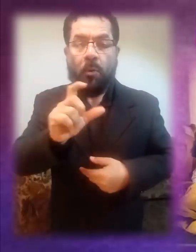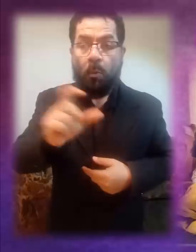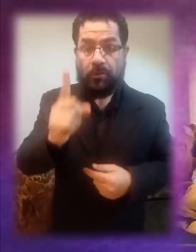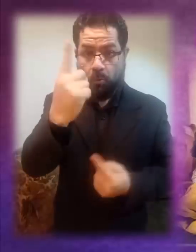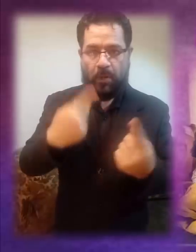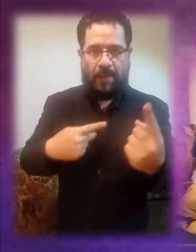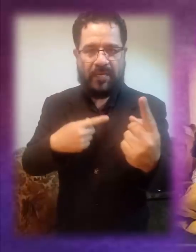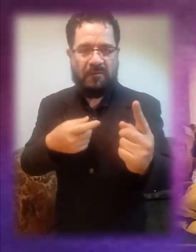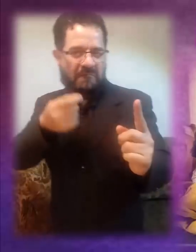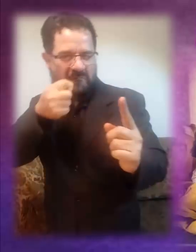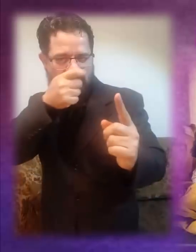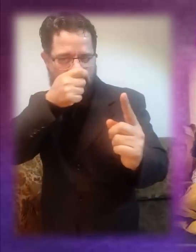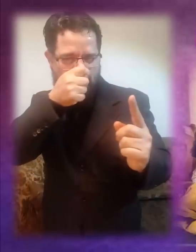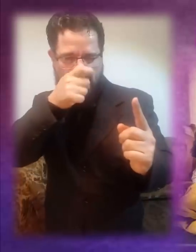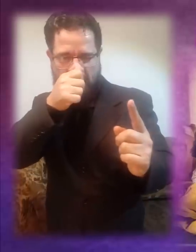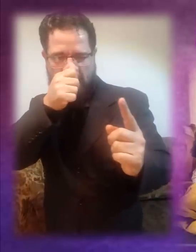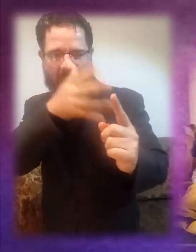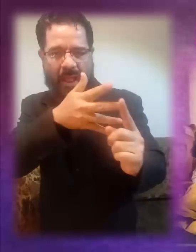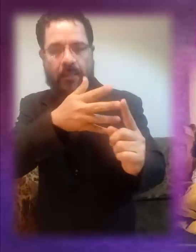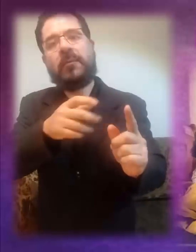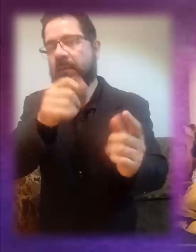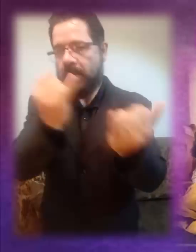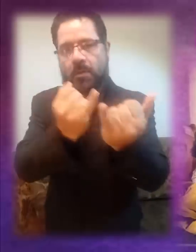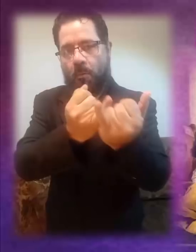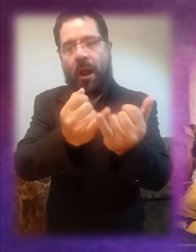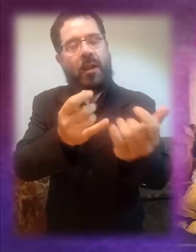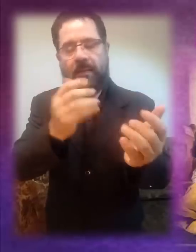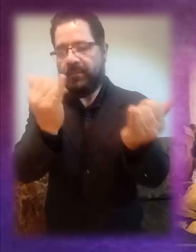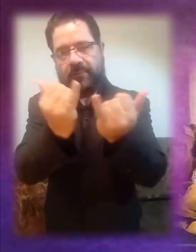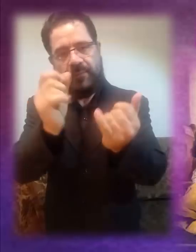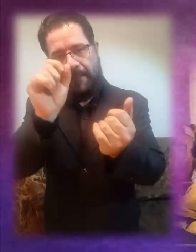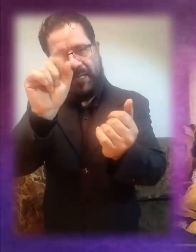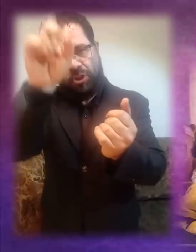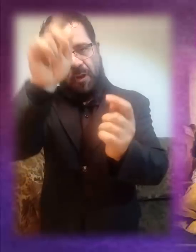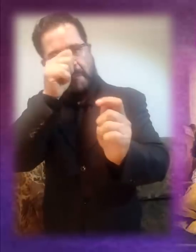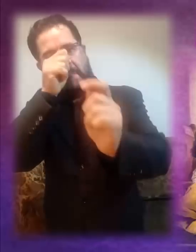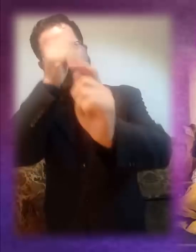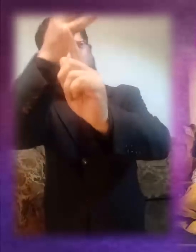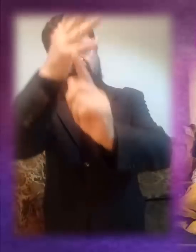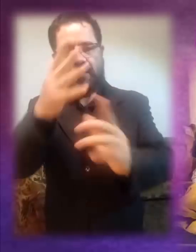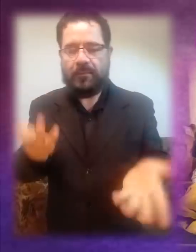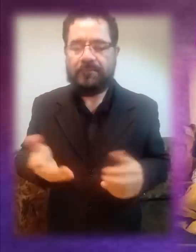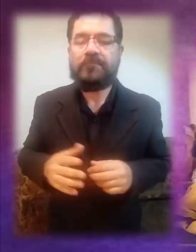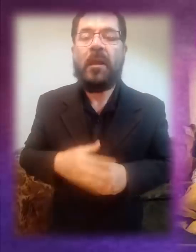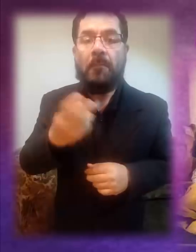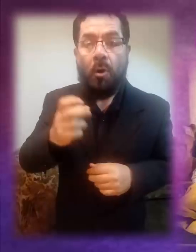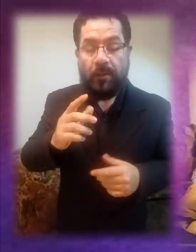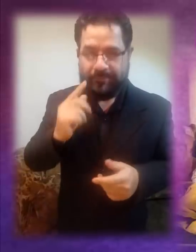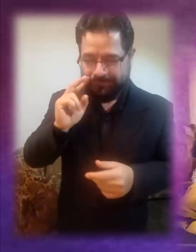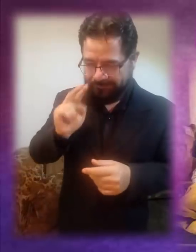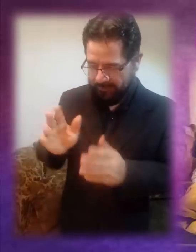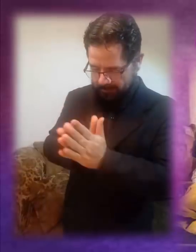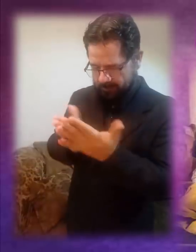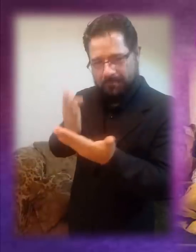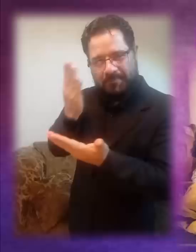Cuando se profana cualquier persona, se atenta contra el mismo Dios. Pocas veces encontramos